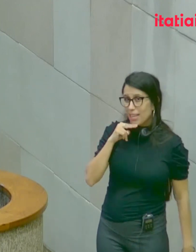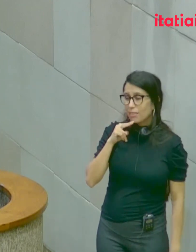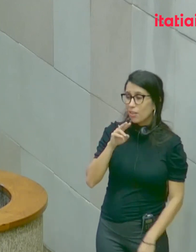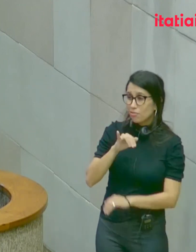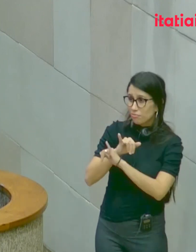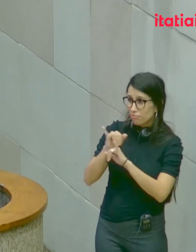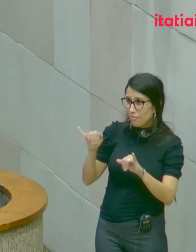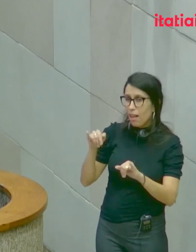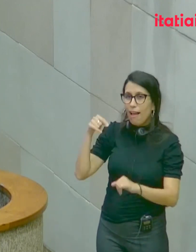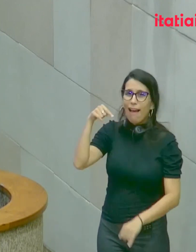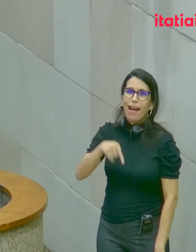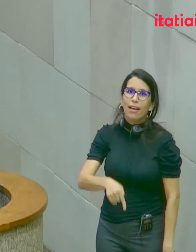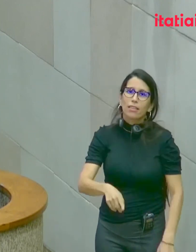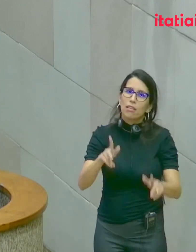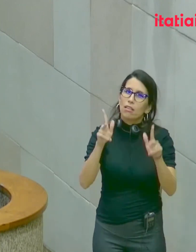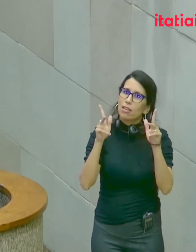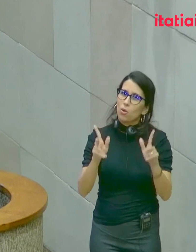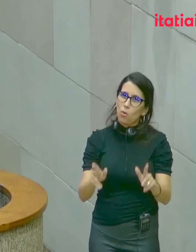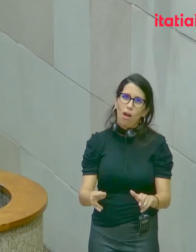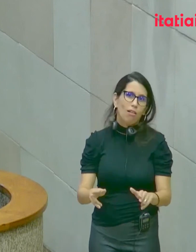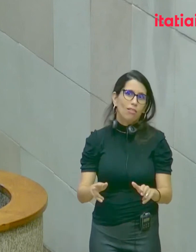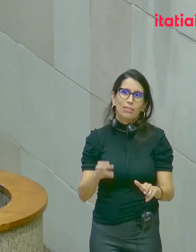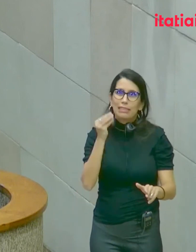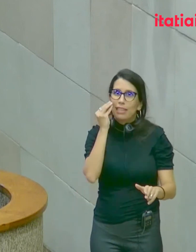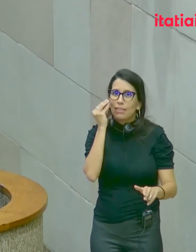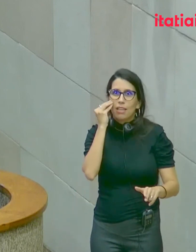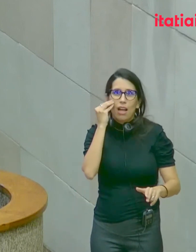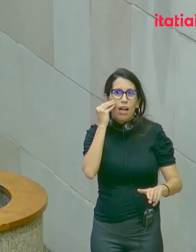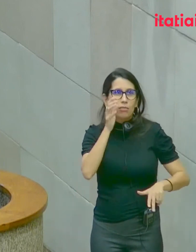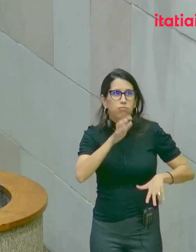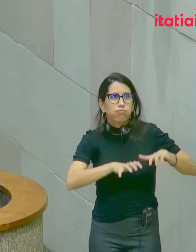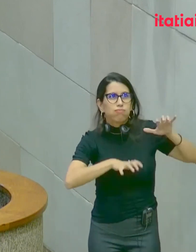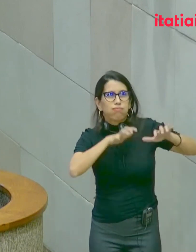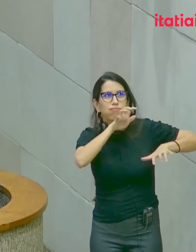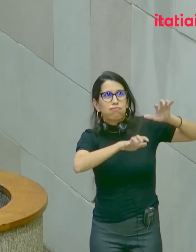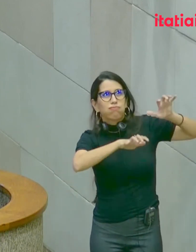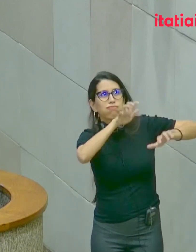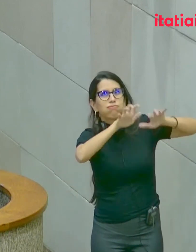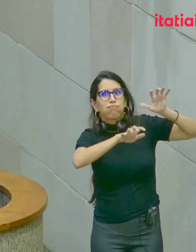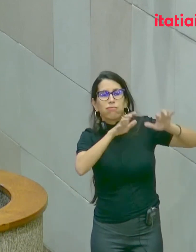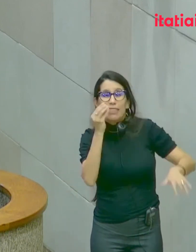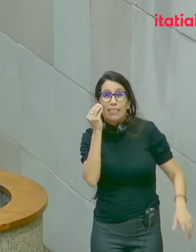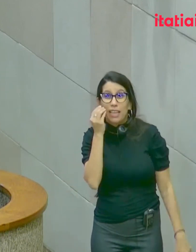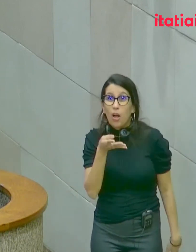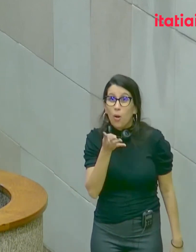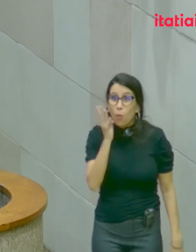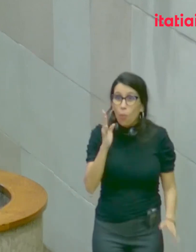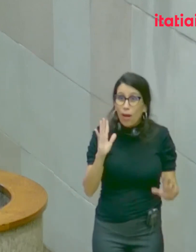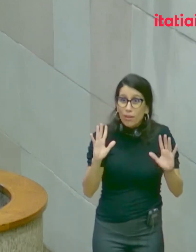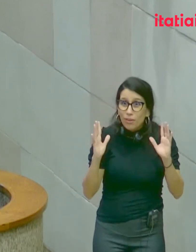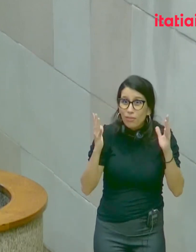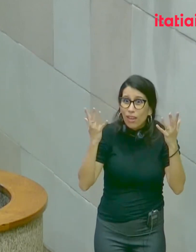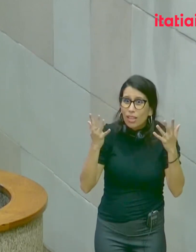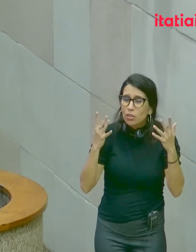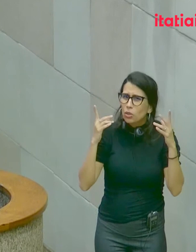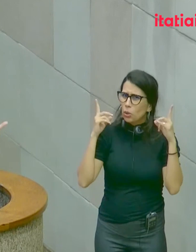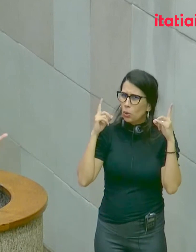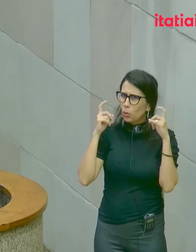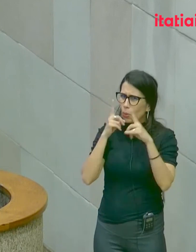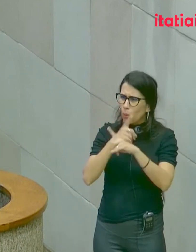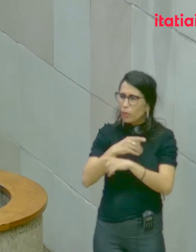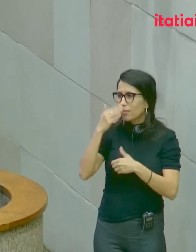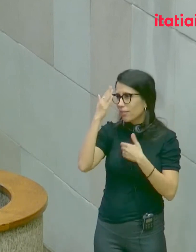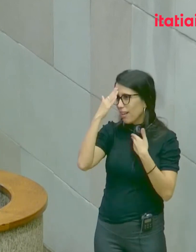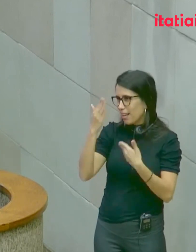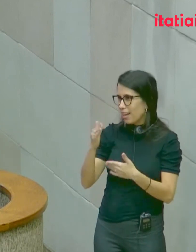existencial. Fazer quatro eventos em dois dias, mas eu quero agradecer muito a Interpol e pedir uma salva de